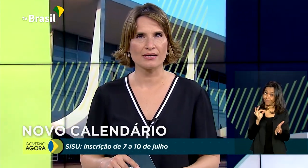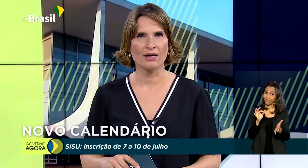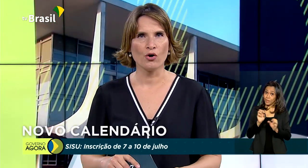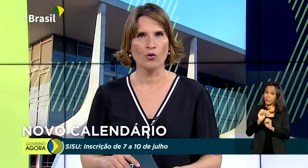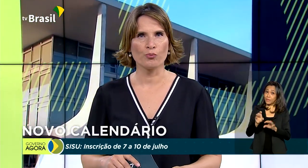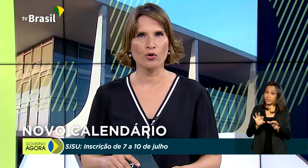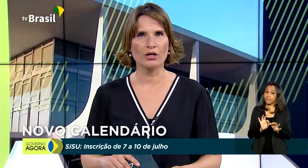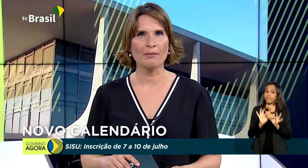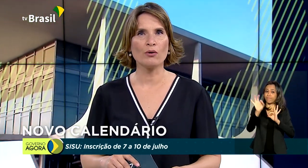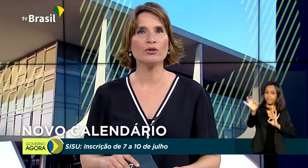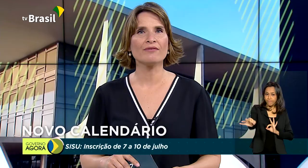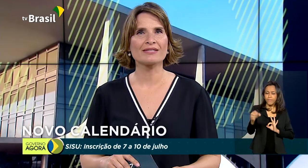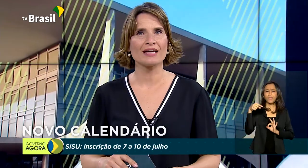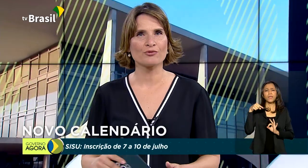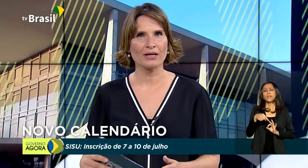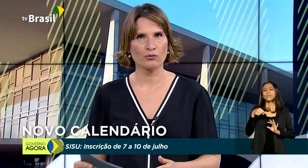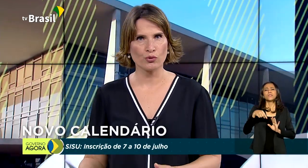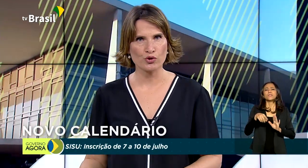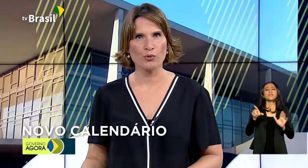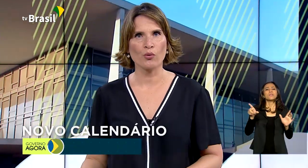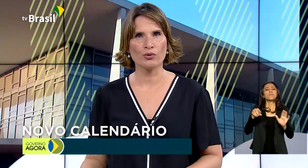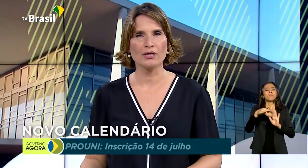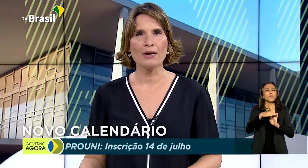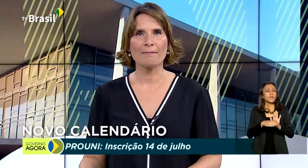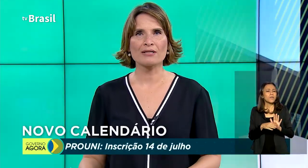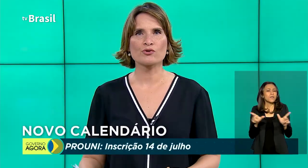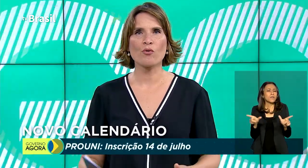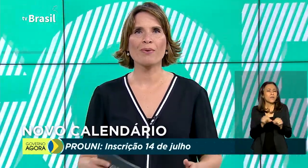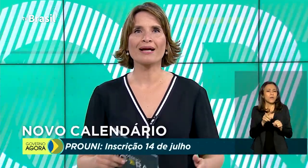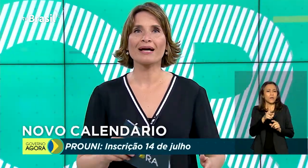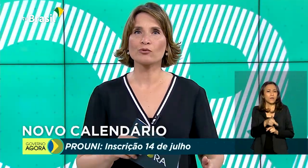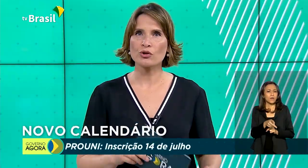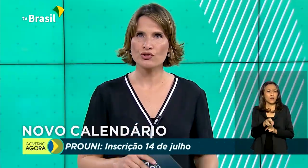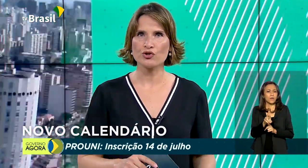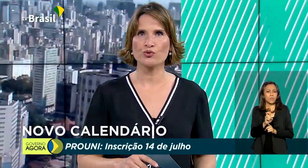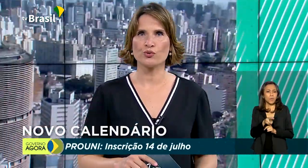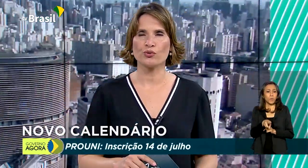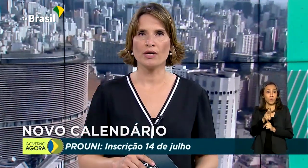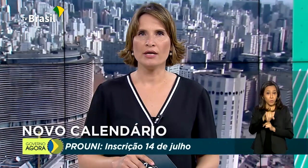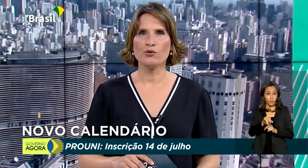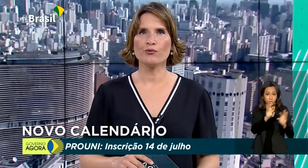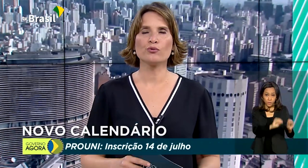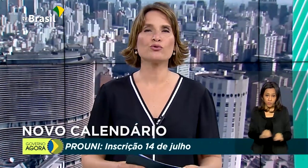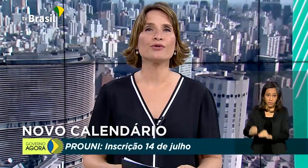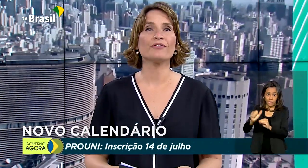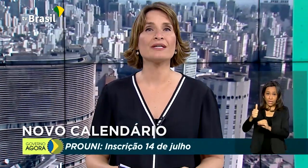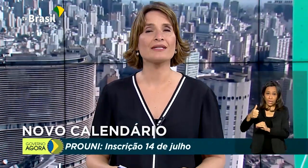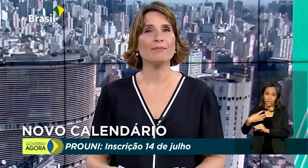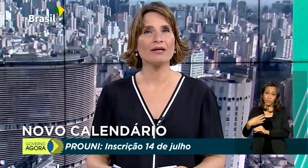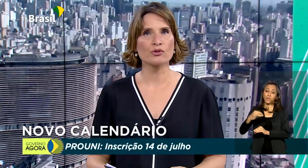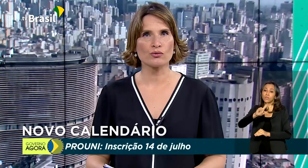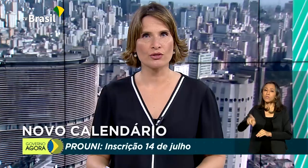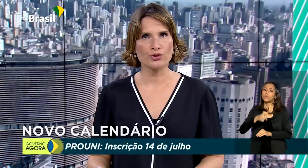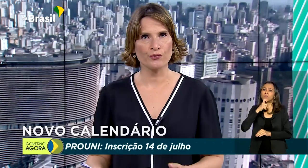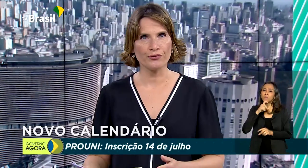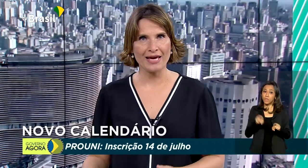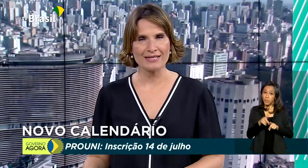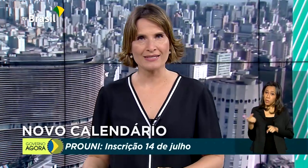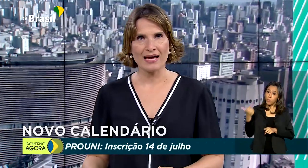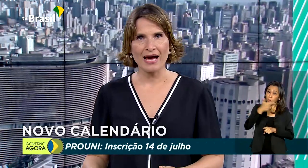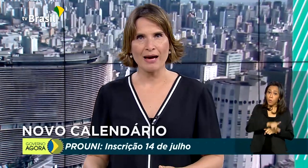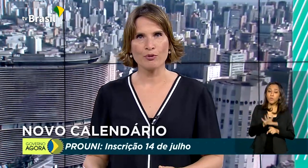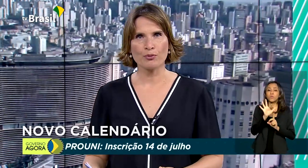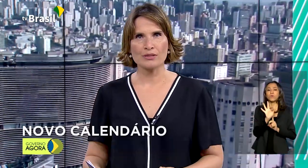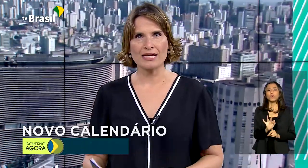distância. O programa Universidade para Todos, Prouni, passou para 14 de julho. E o Fundo de Financiamento Estudantil,